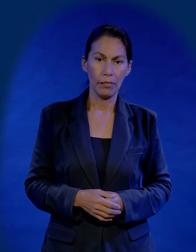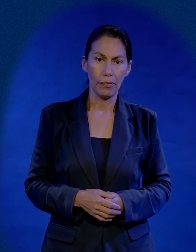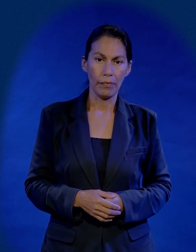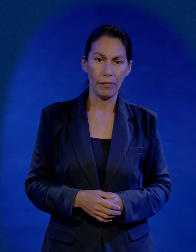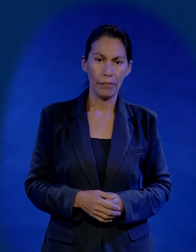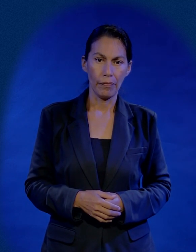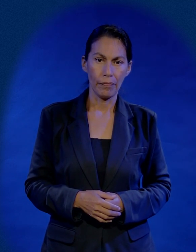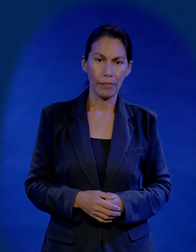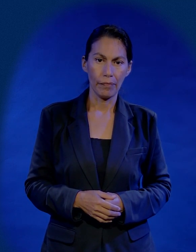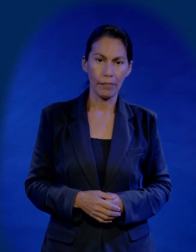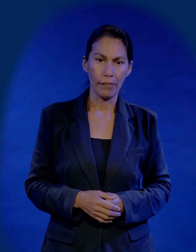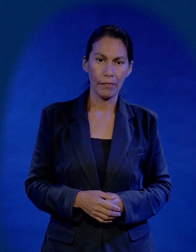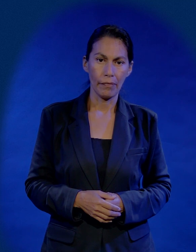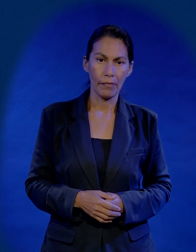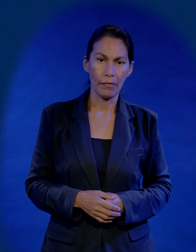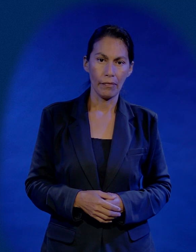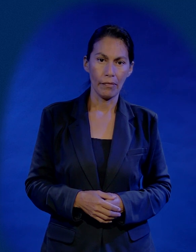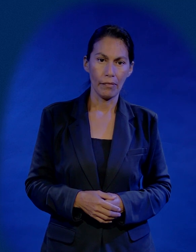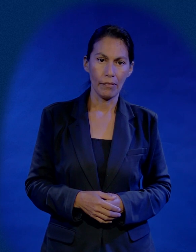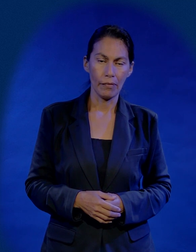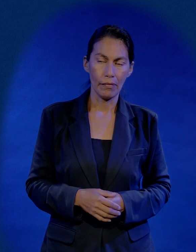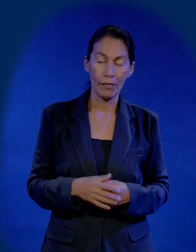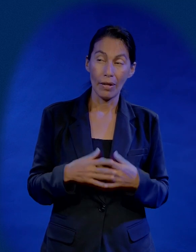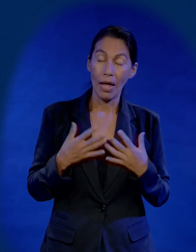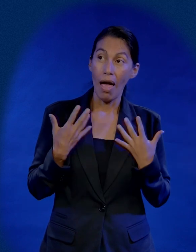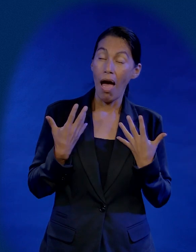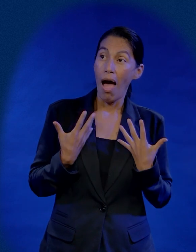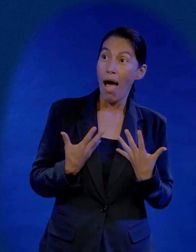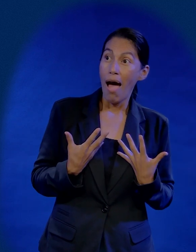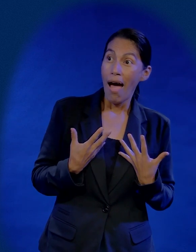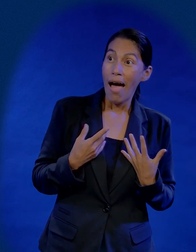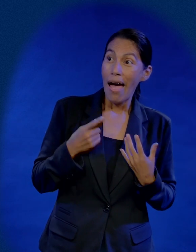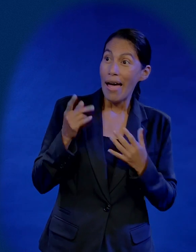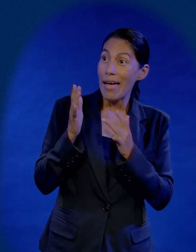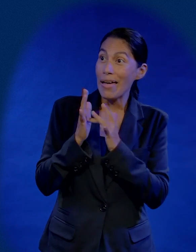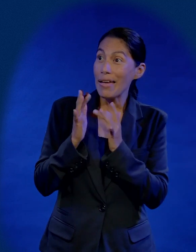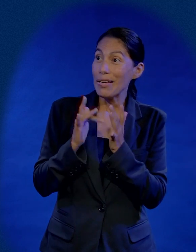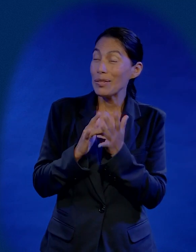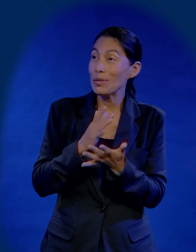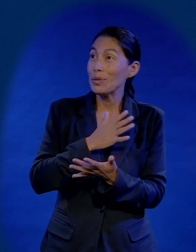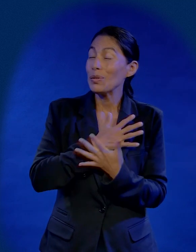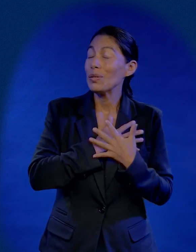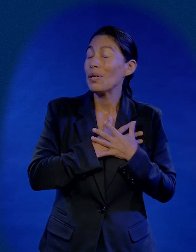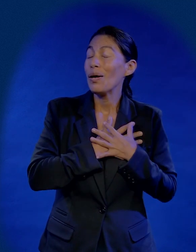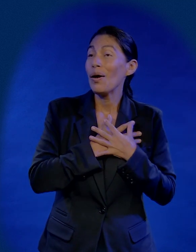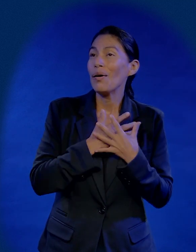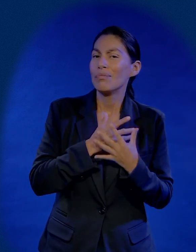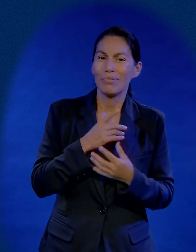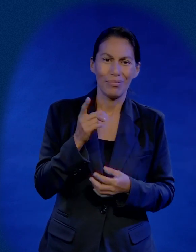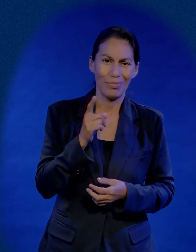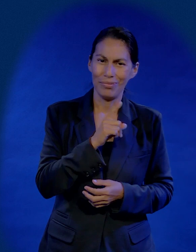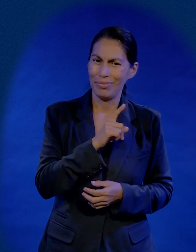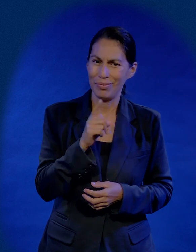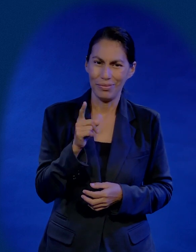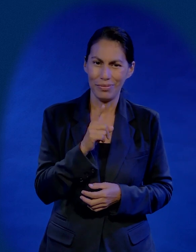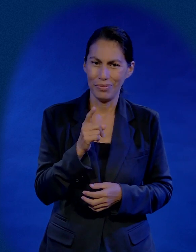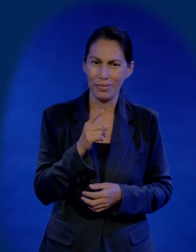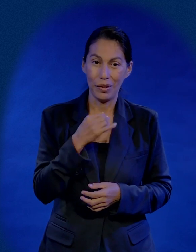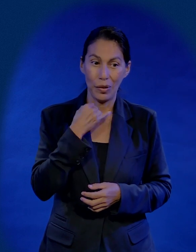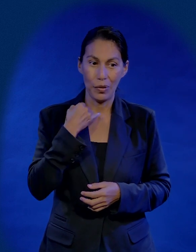No, porque dijera, Ay, es que Jesús late mi corazón. No, Judas se acercó porque empezó a mirar a Jesús